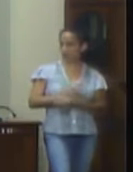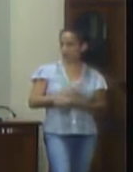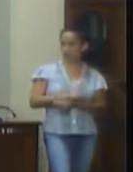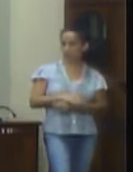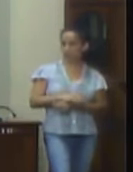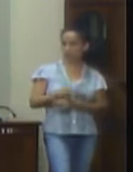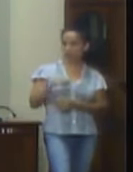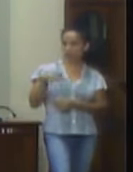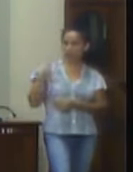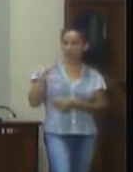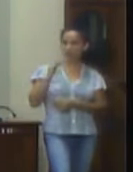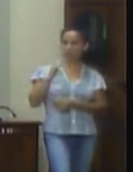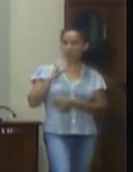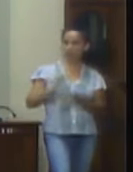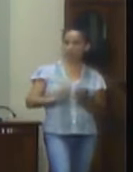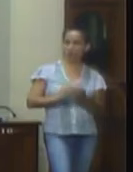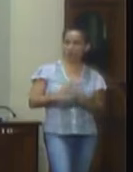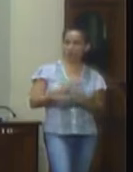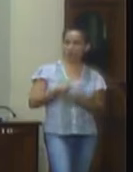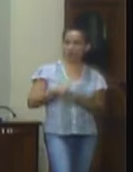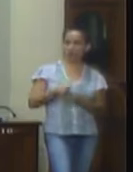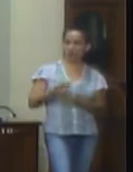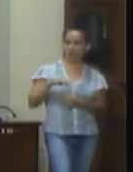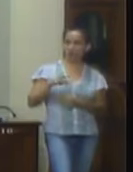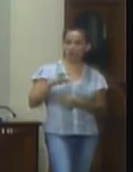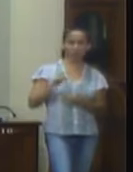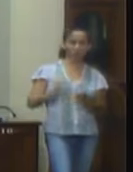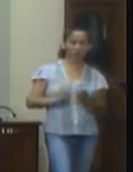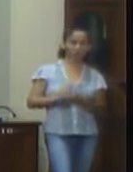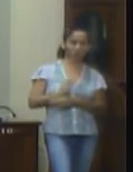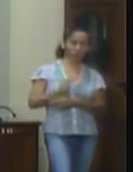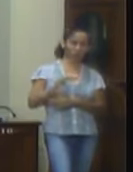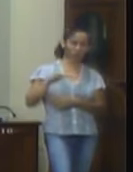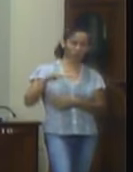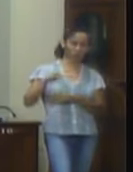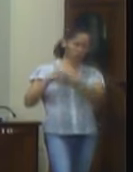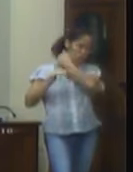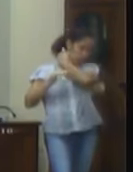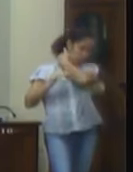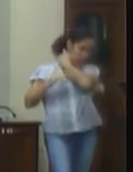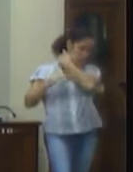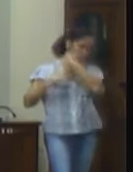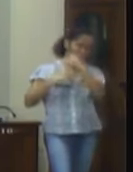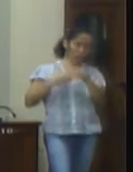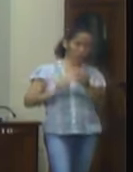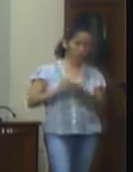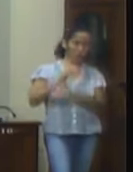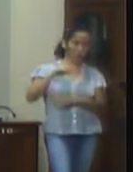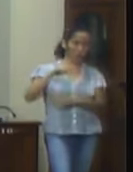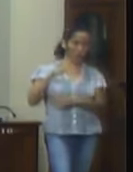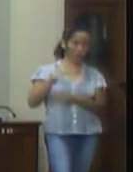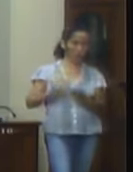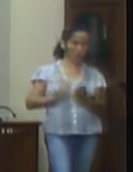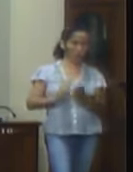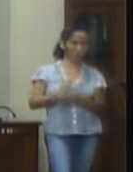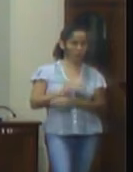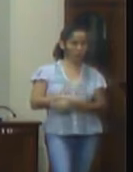vereador fabio antônio marcelo marquinho michelle